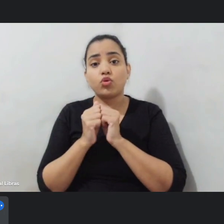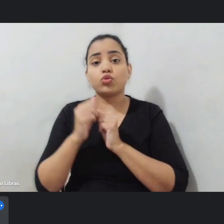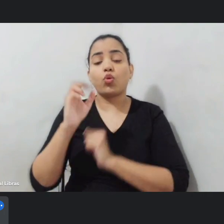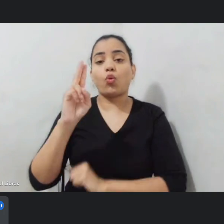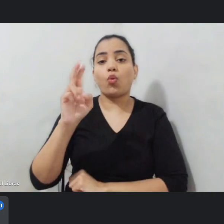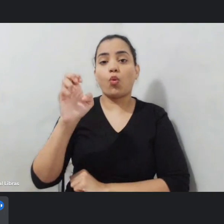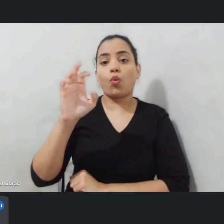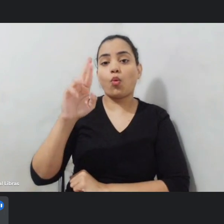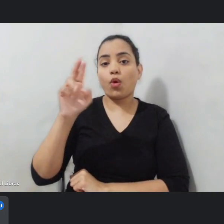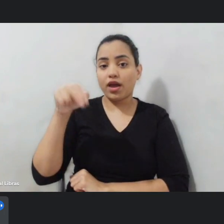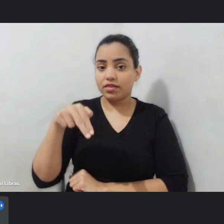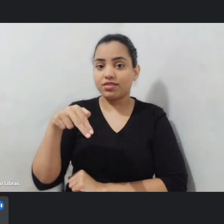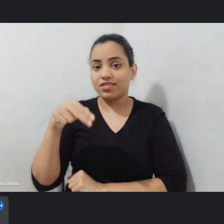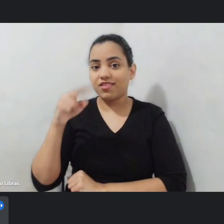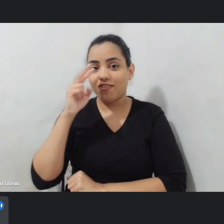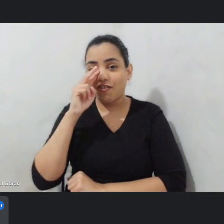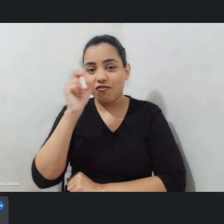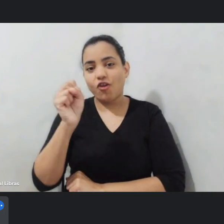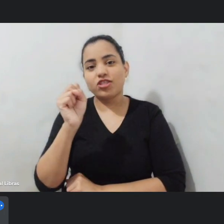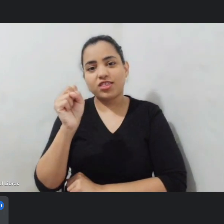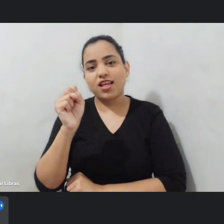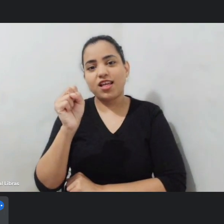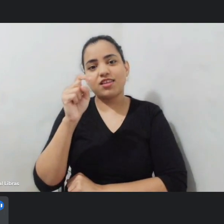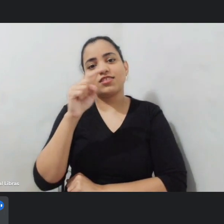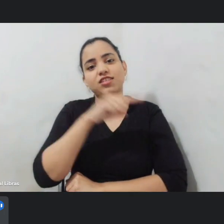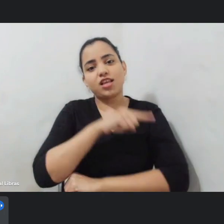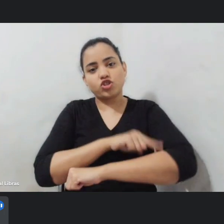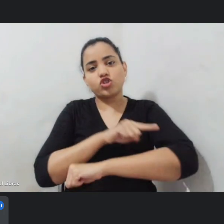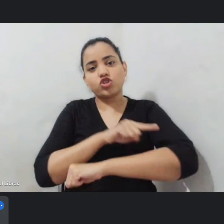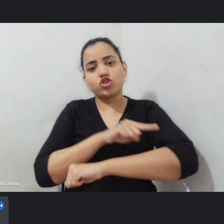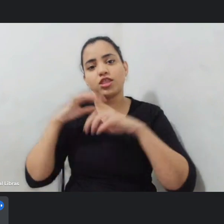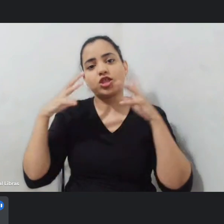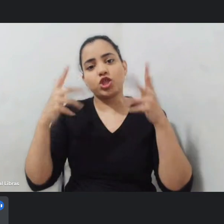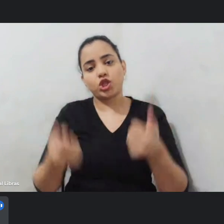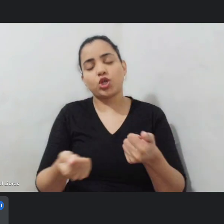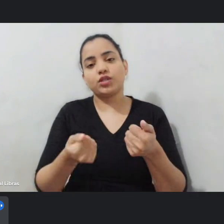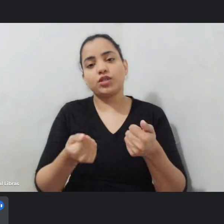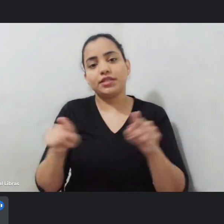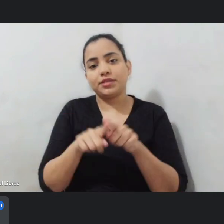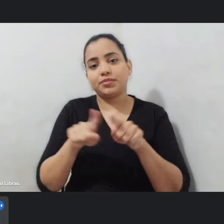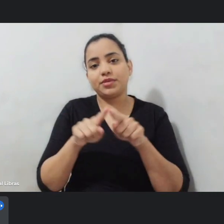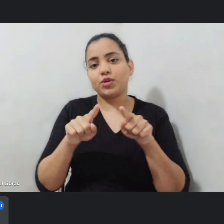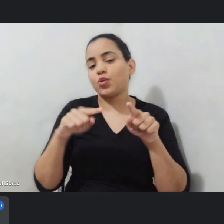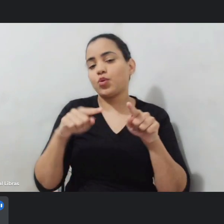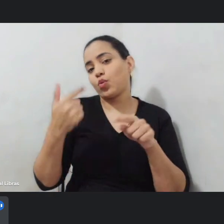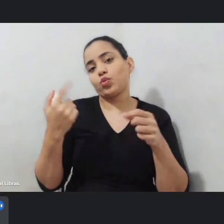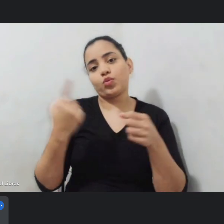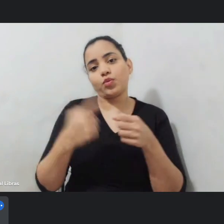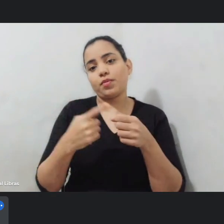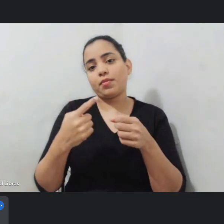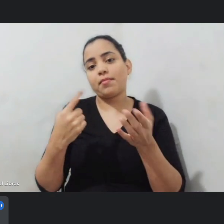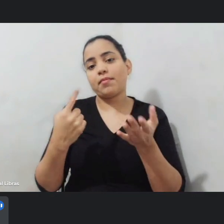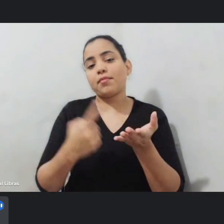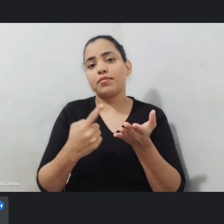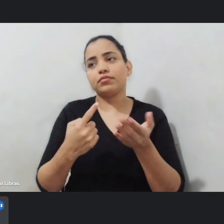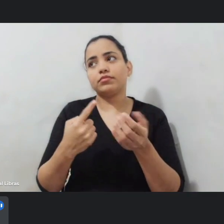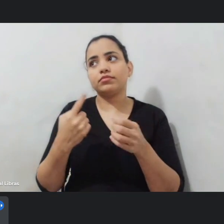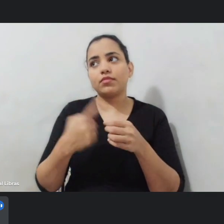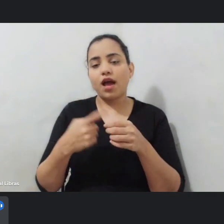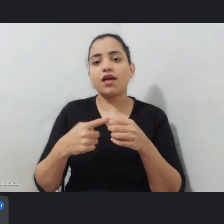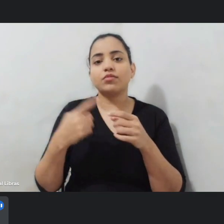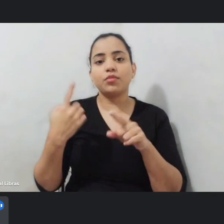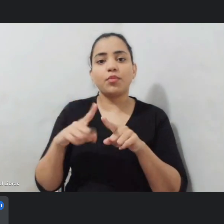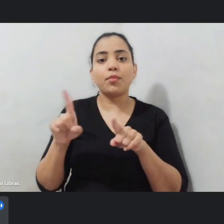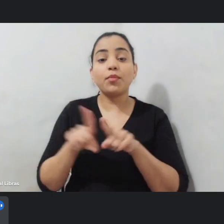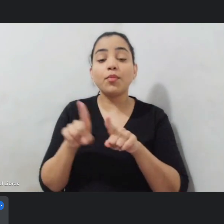a Zona Norte como um todo e até outros bairros porque os ônibus da Zona Norte eles circulam na